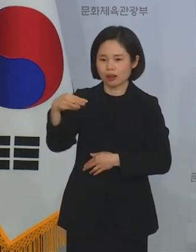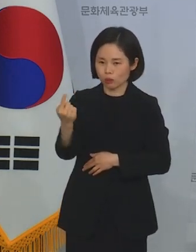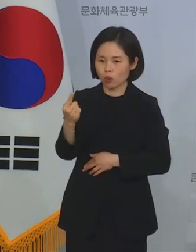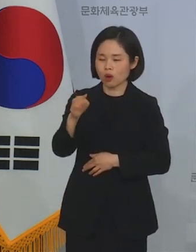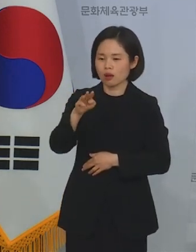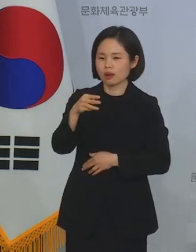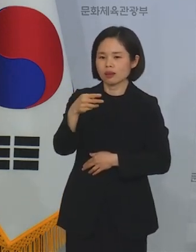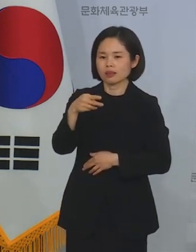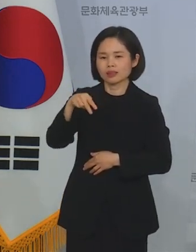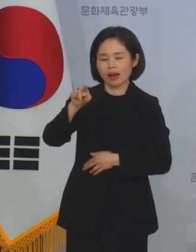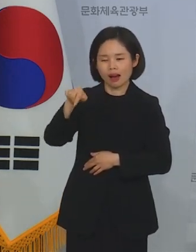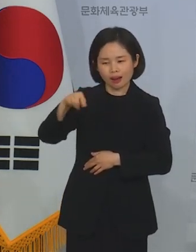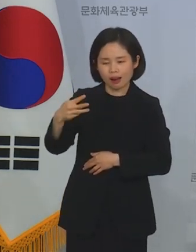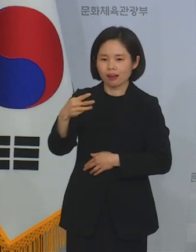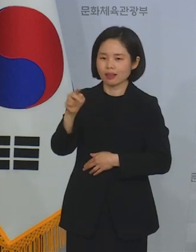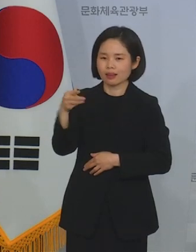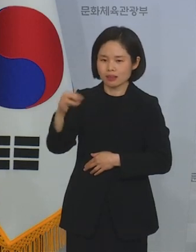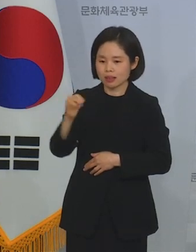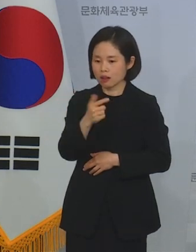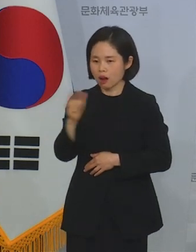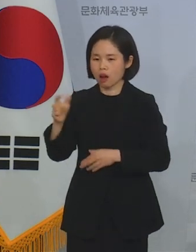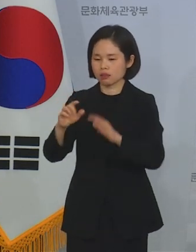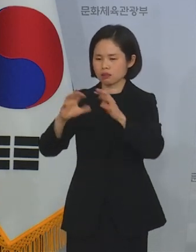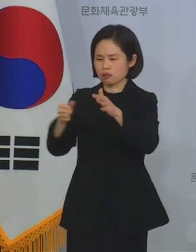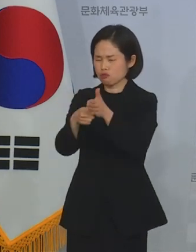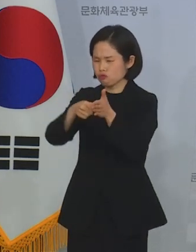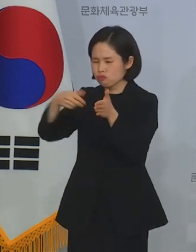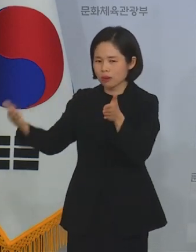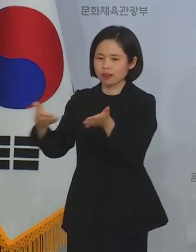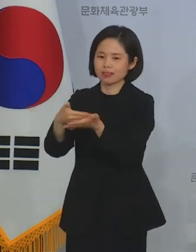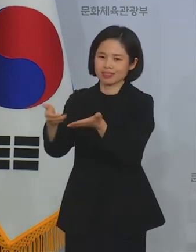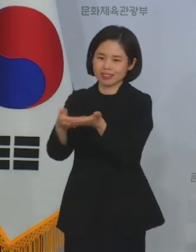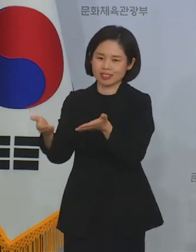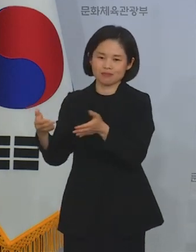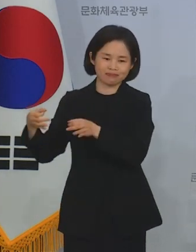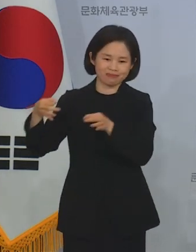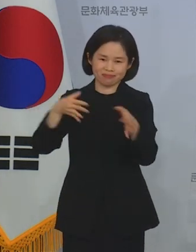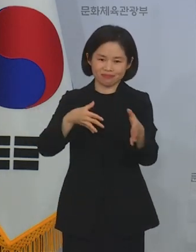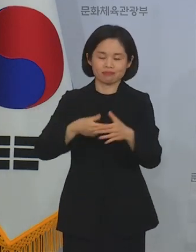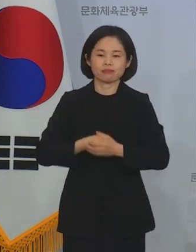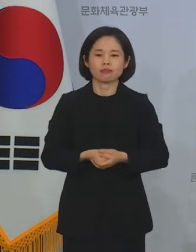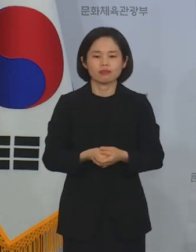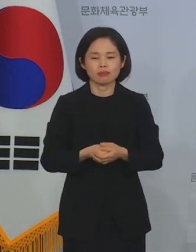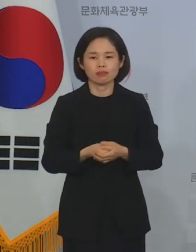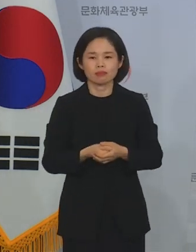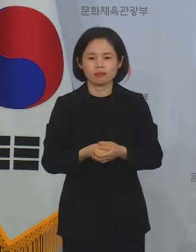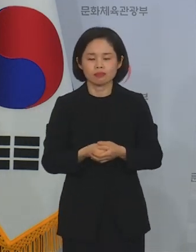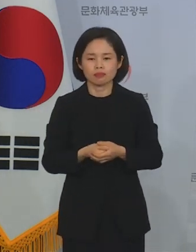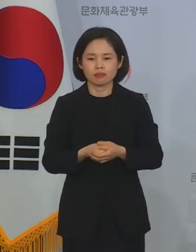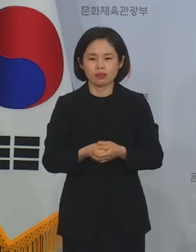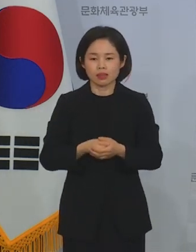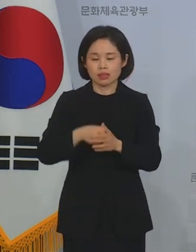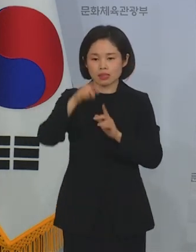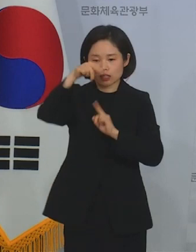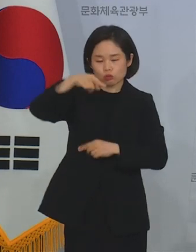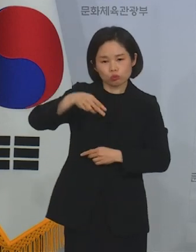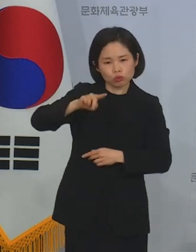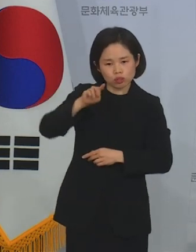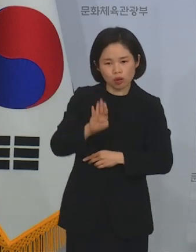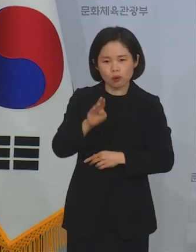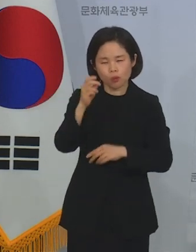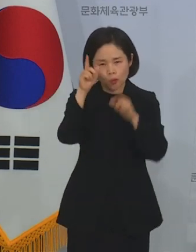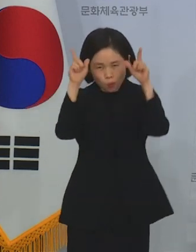달리 등 세계적인 거장들의 대표작이 포함되어 있습니다. 특히 이중섭의 황소